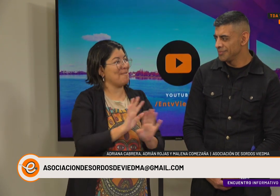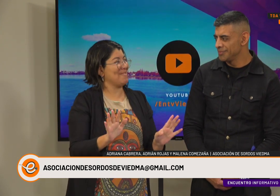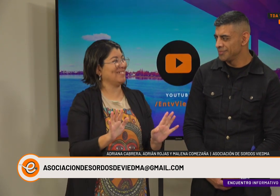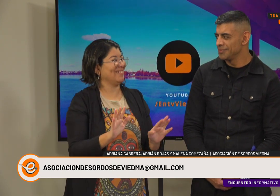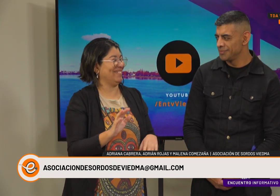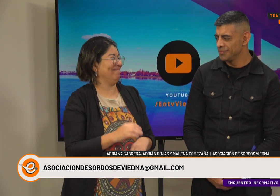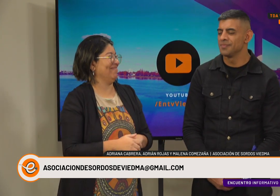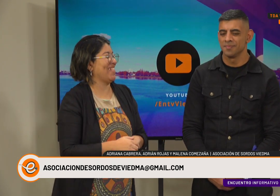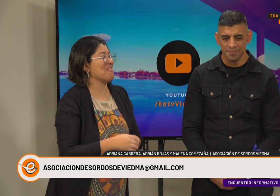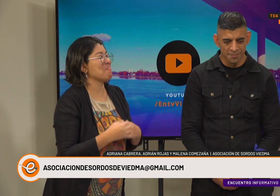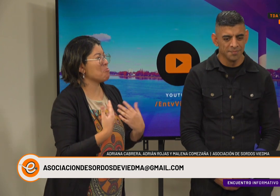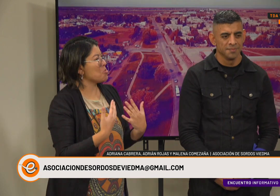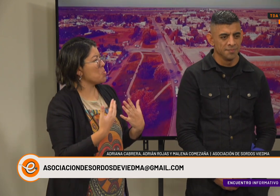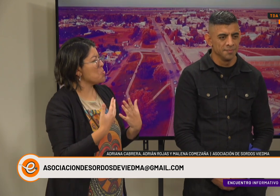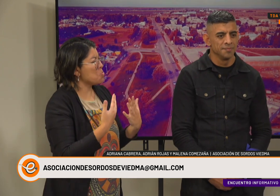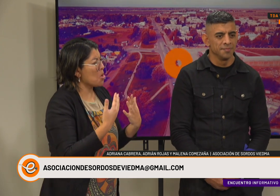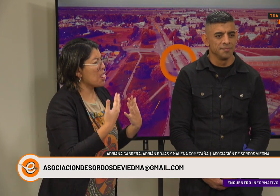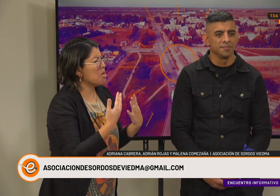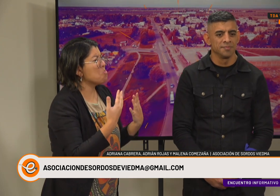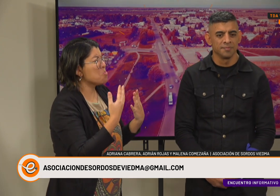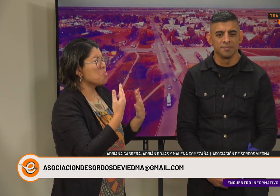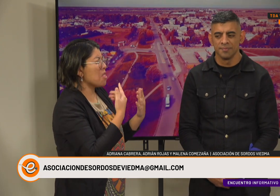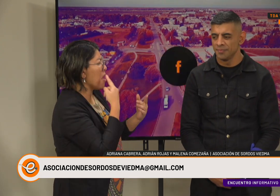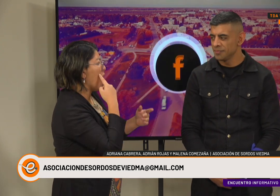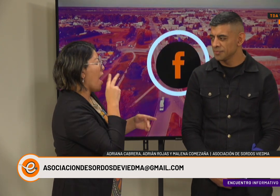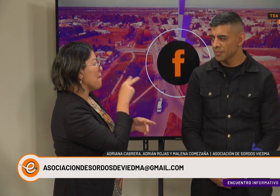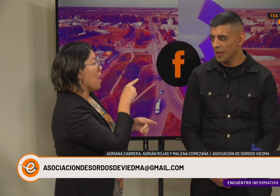Claro, súper importante lo visual.